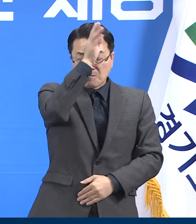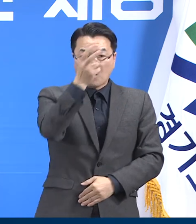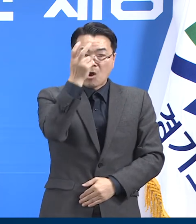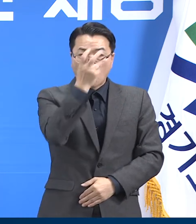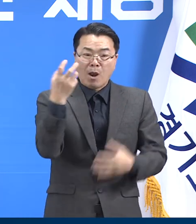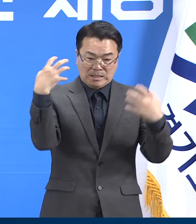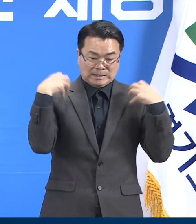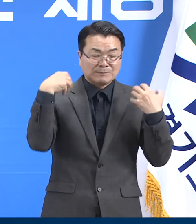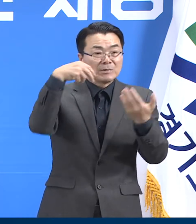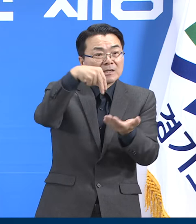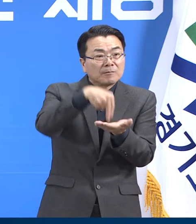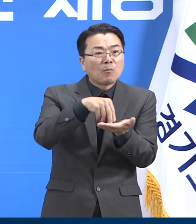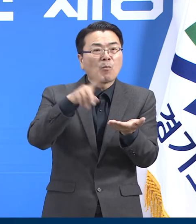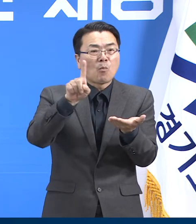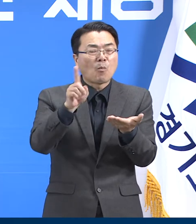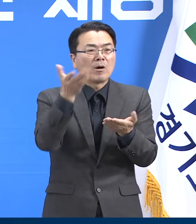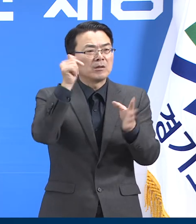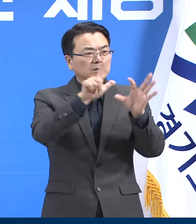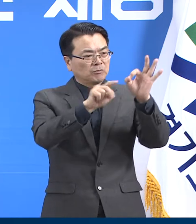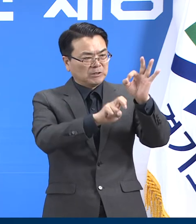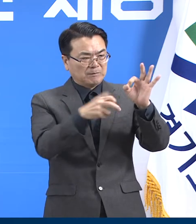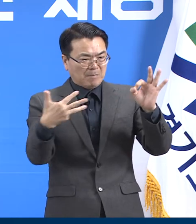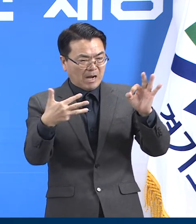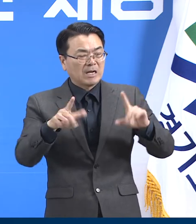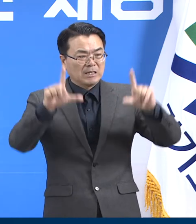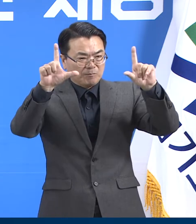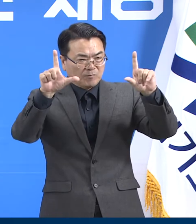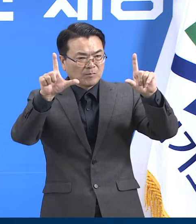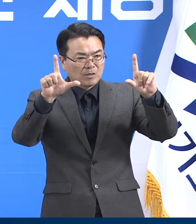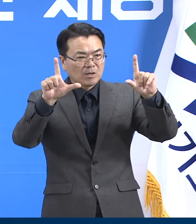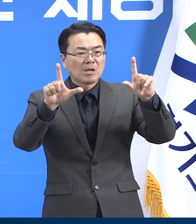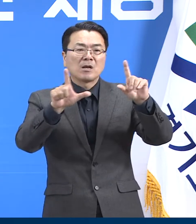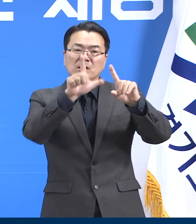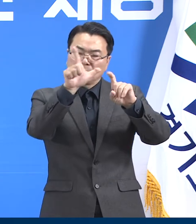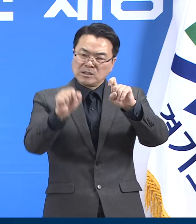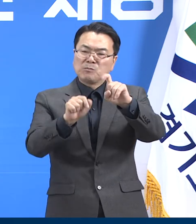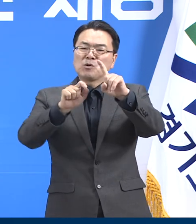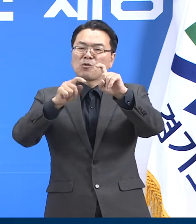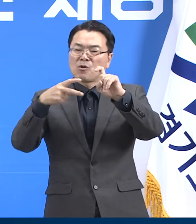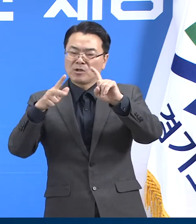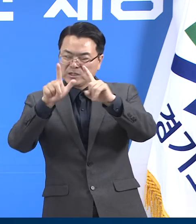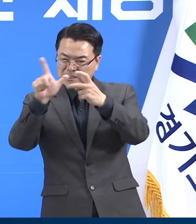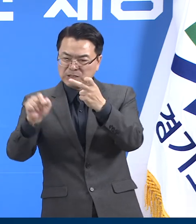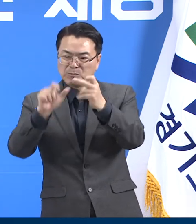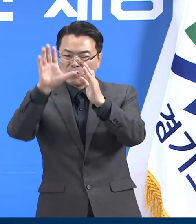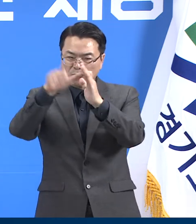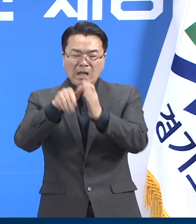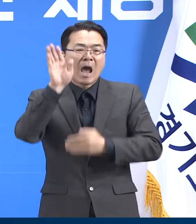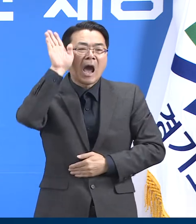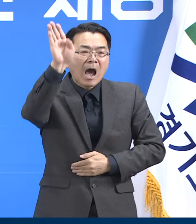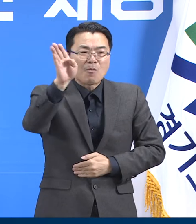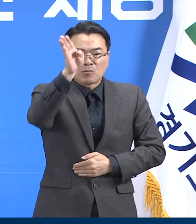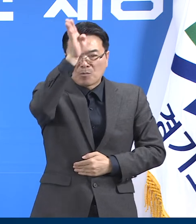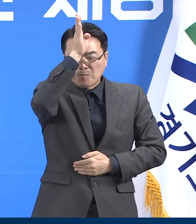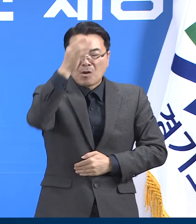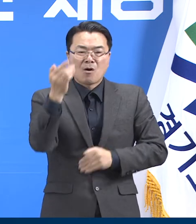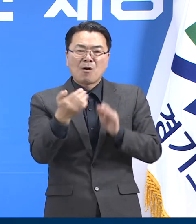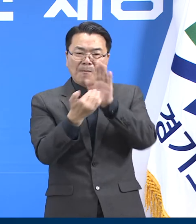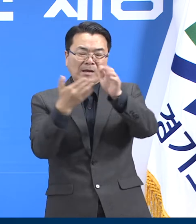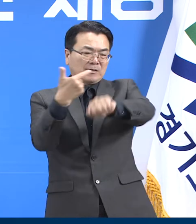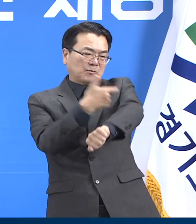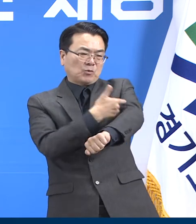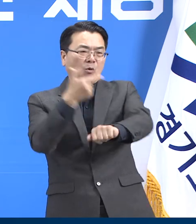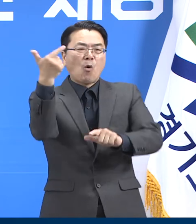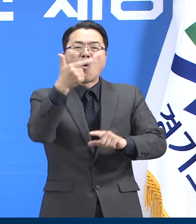질병관리청은 지난 10월 28일 11월 12월 예방접종 시행계획을 발표했습니다. 인구